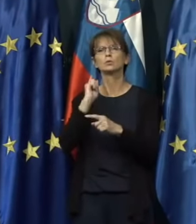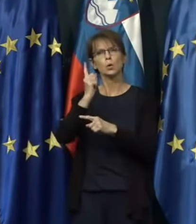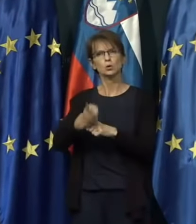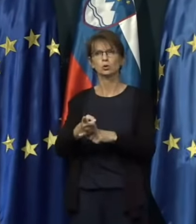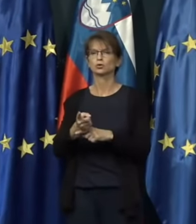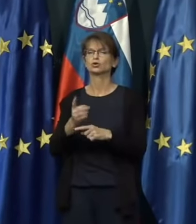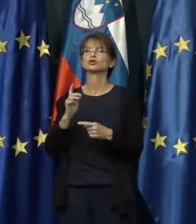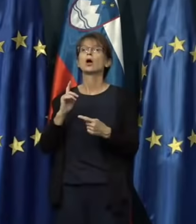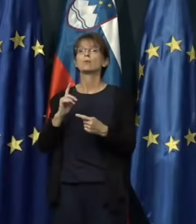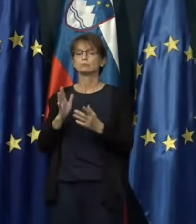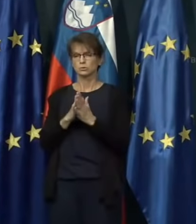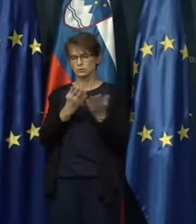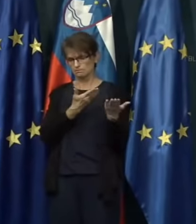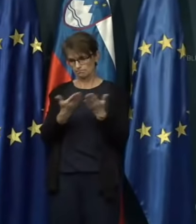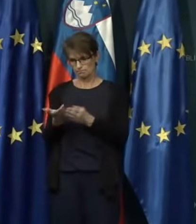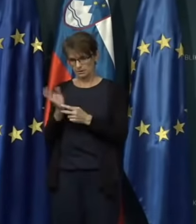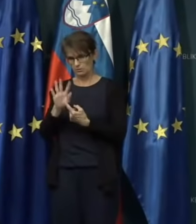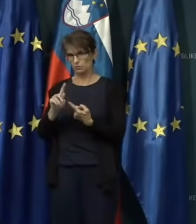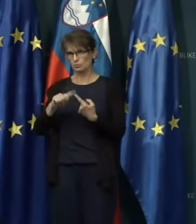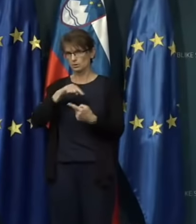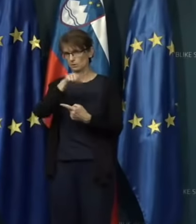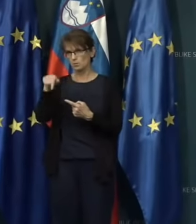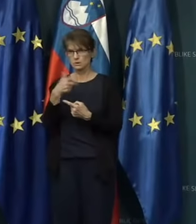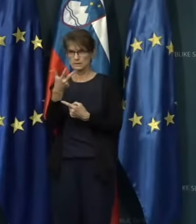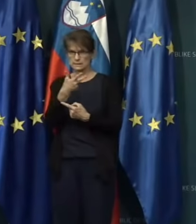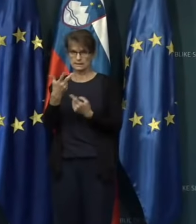vsi trije na voljo, da mora biti na dodatno vprašanje.